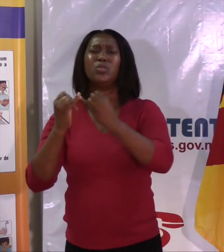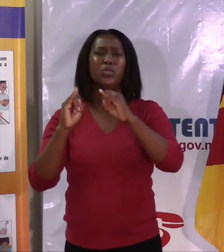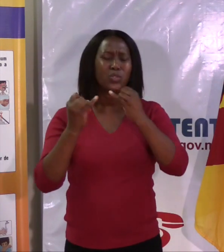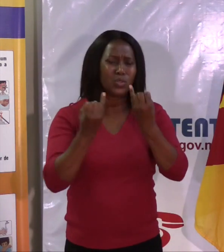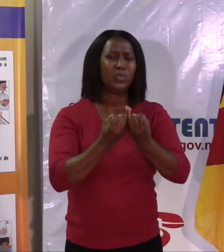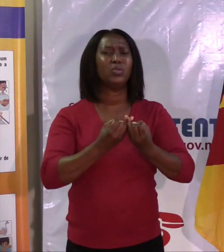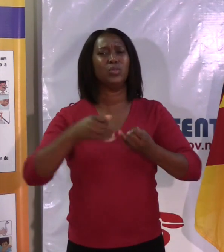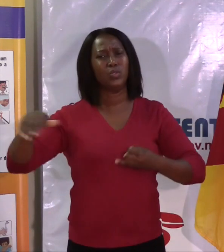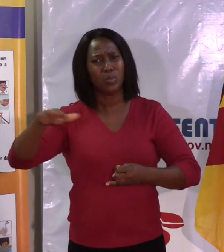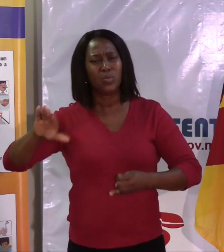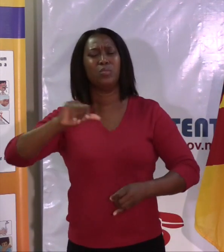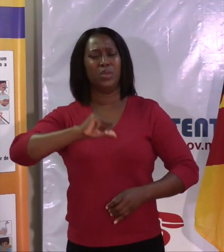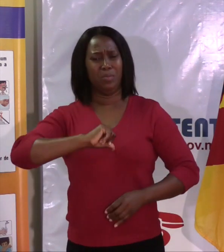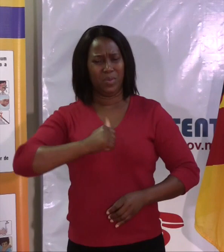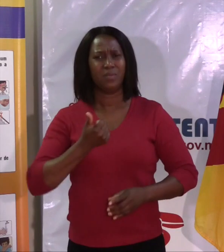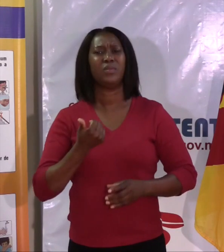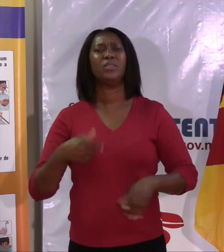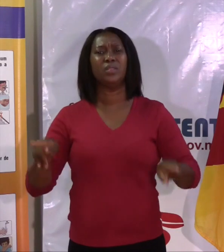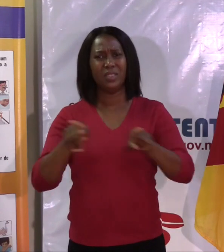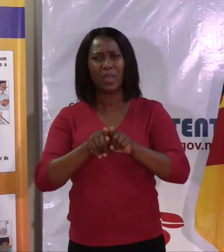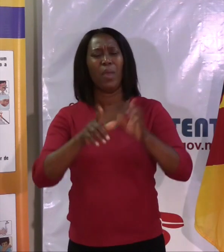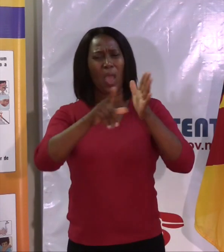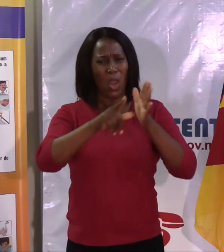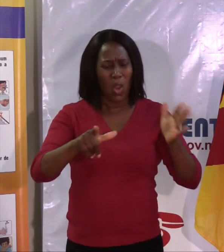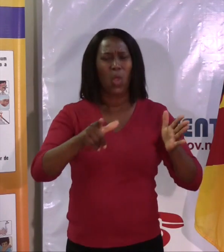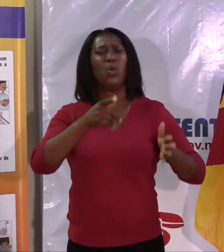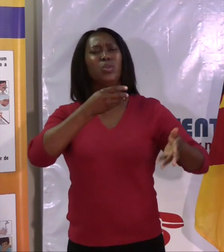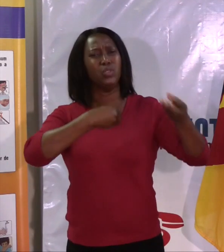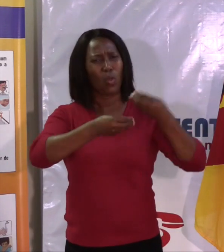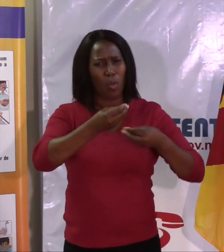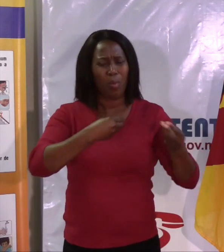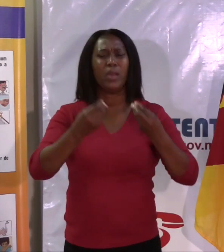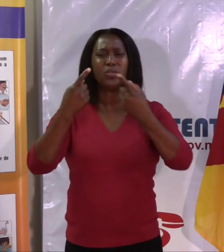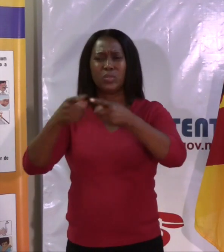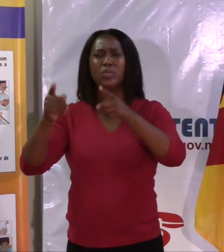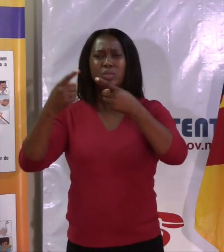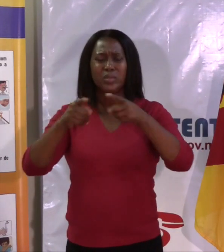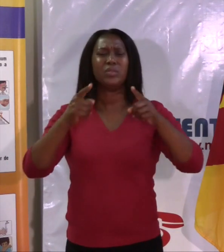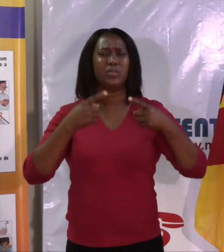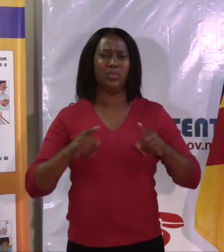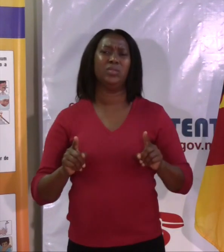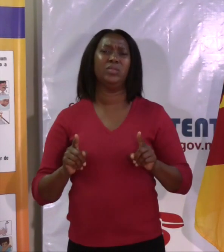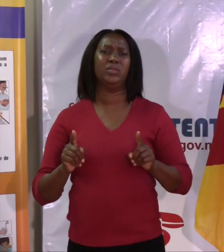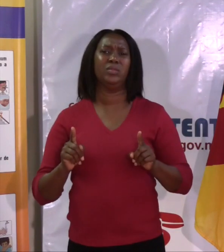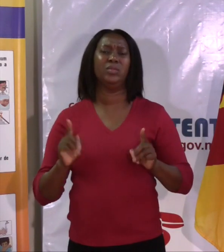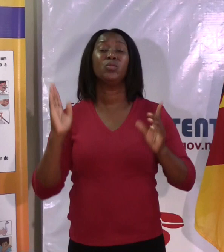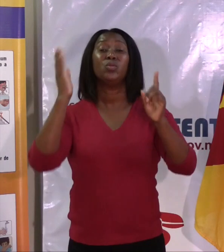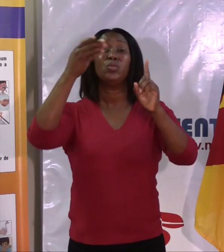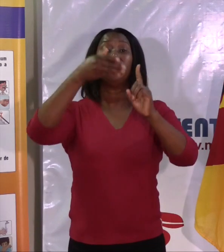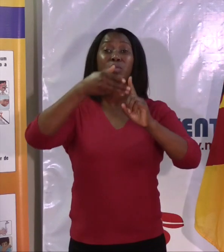incluindo operadores comerciais e o outro tipo de operadores, com vista a reduzir ao